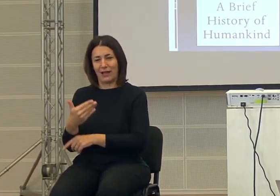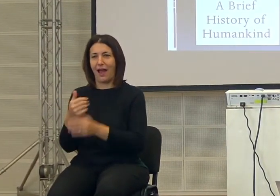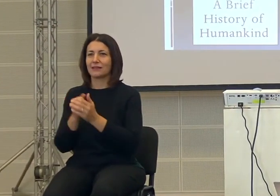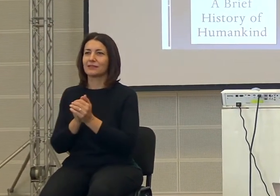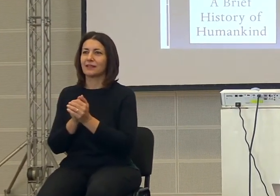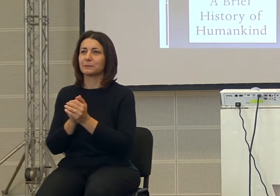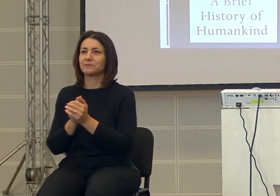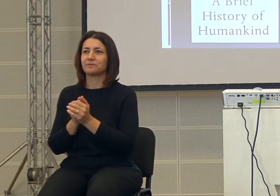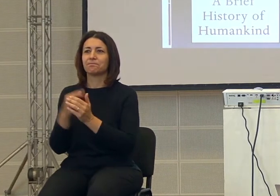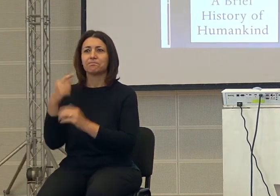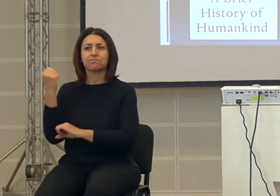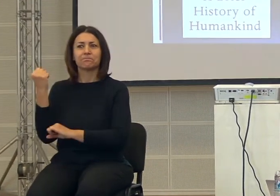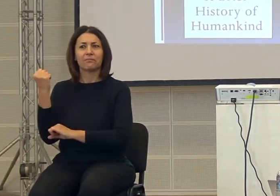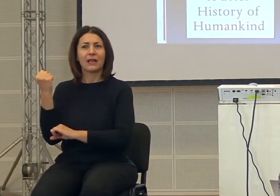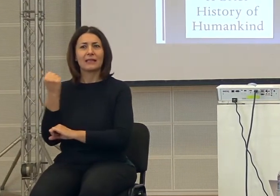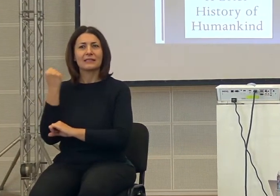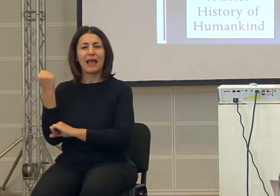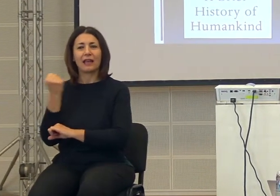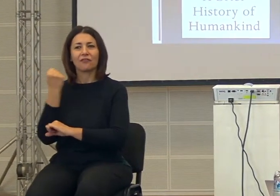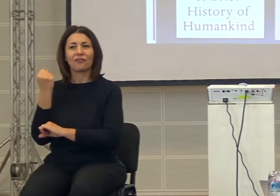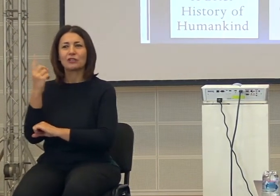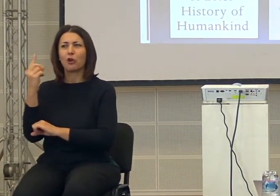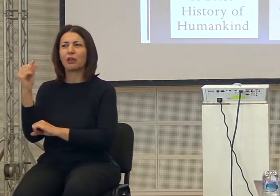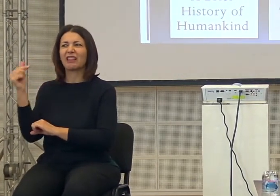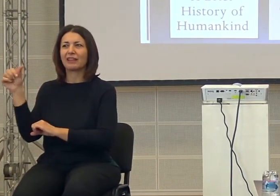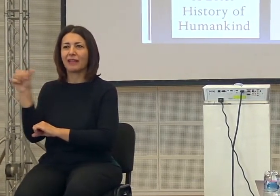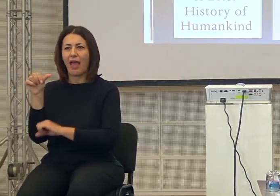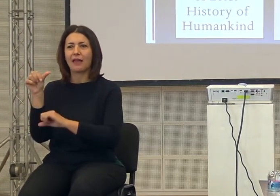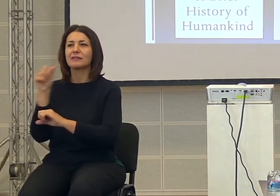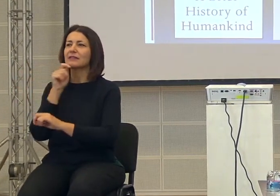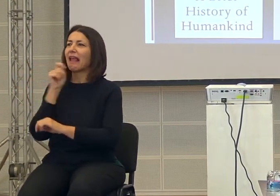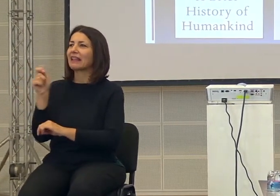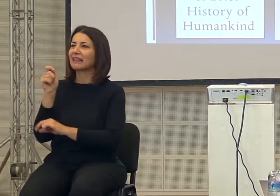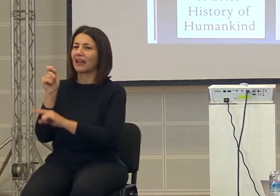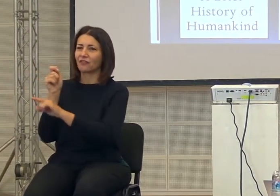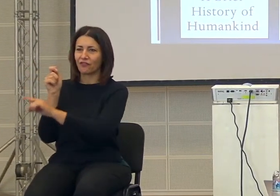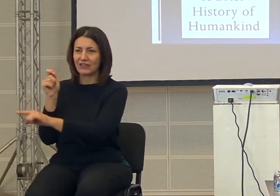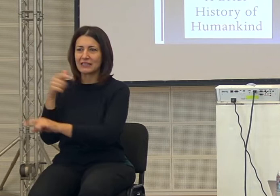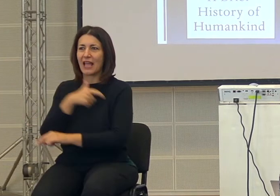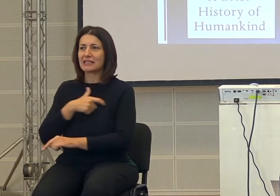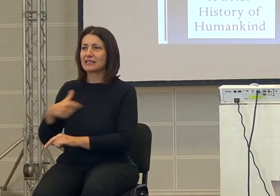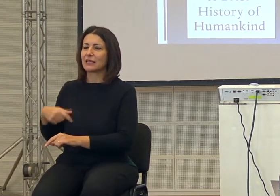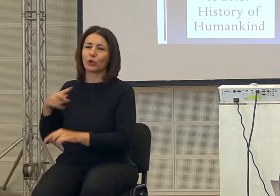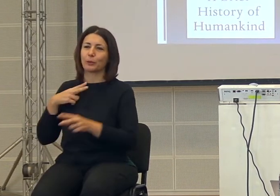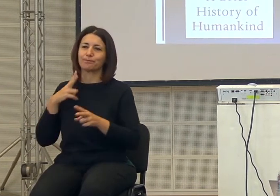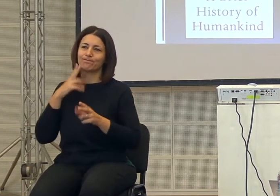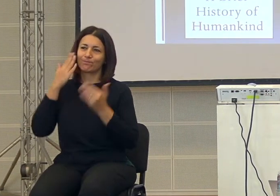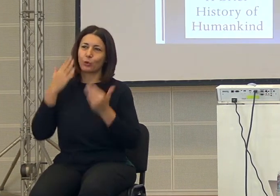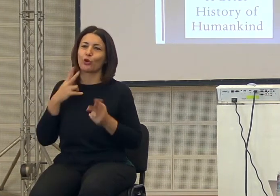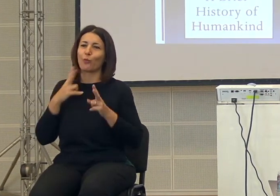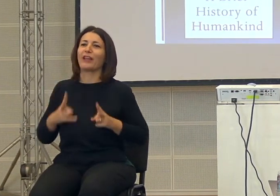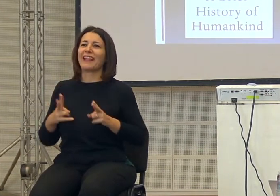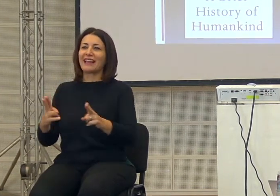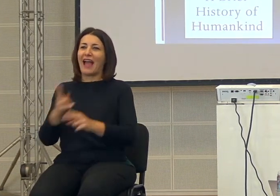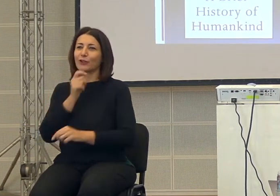in questo servizio che abbiamo fatto sull'ITS io avevo intervistato anche il sindaco, poi purtroppo abbiamo tagliato l'intervista